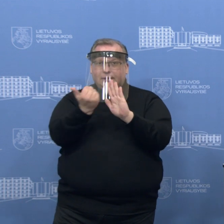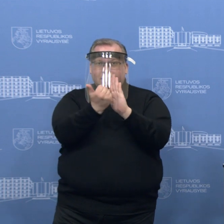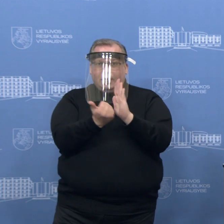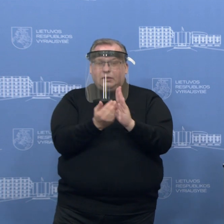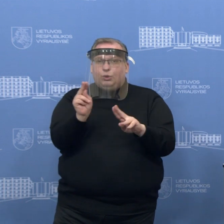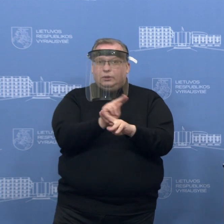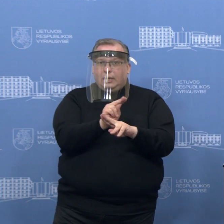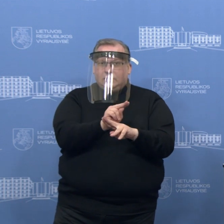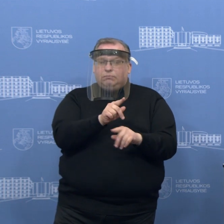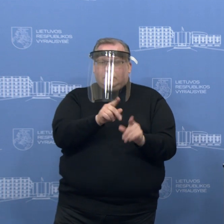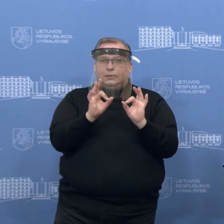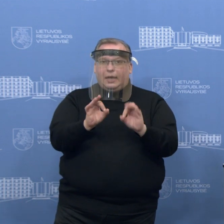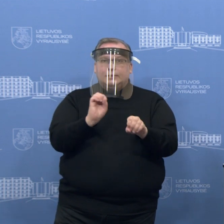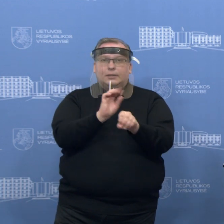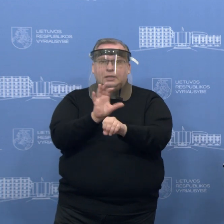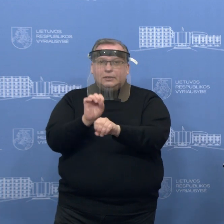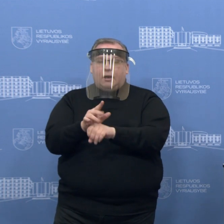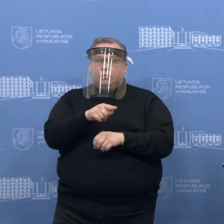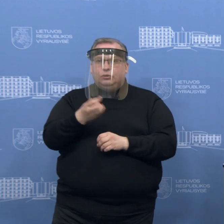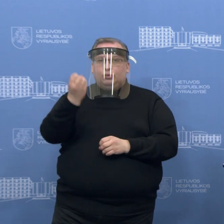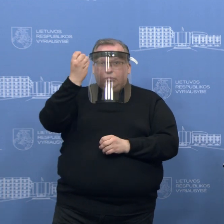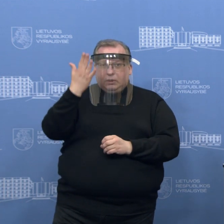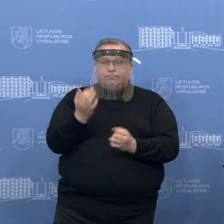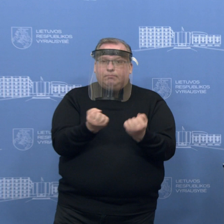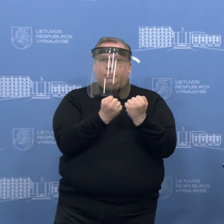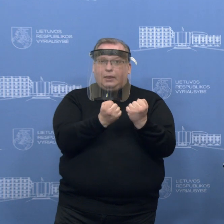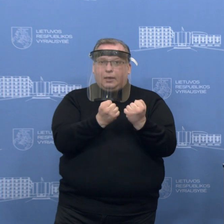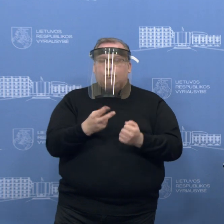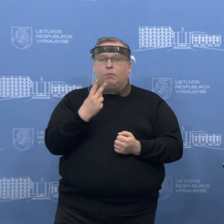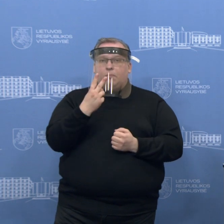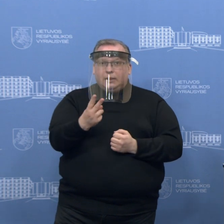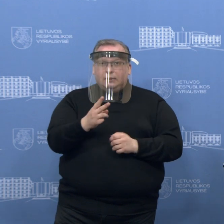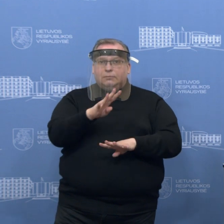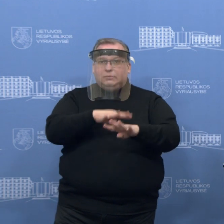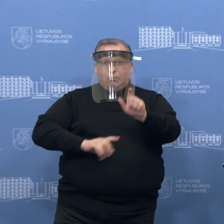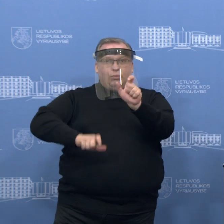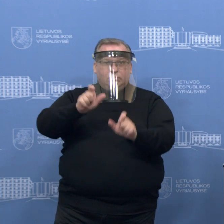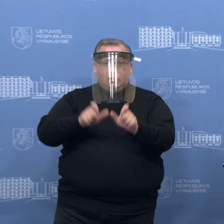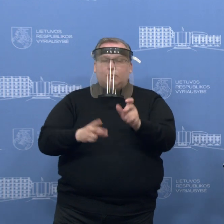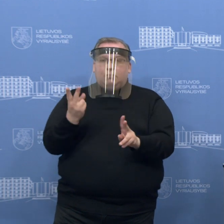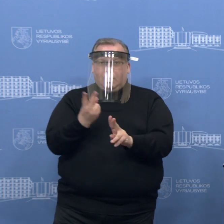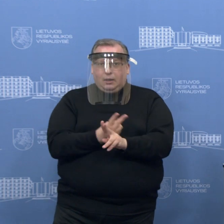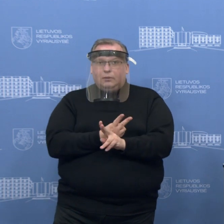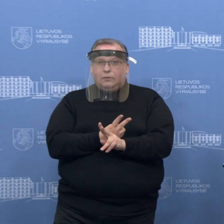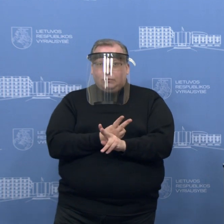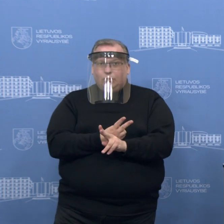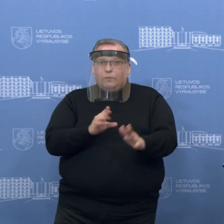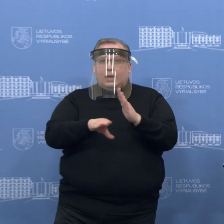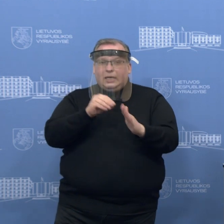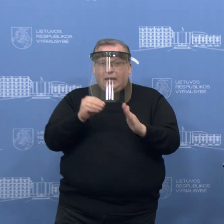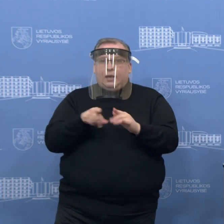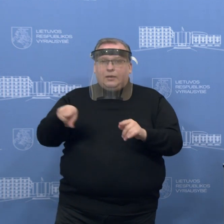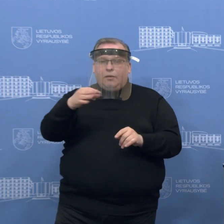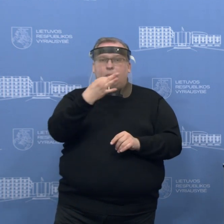koreguoti teisės normas. Tai aš tikiuosi to supratimo ir palaikimo, ir galiausiai matyti Seimo nariam turėtų jų rinkėjai sakyti